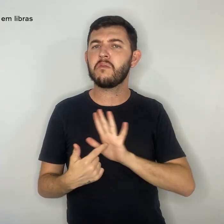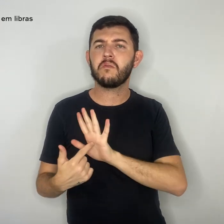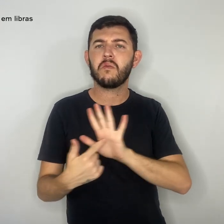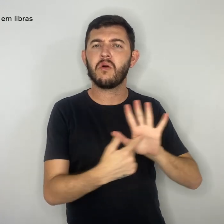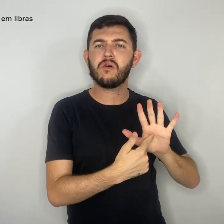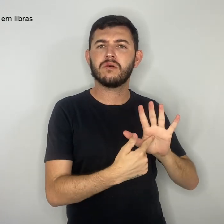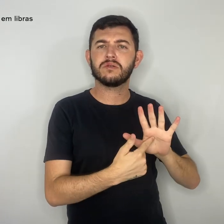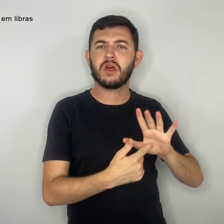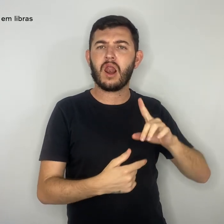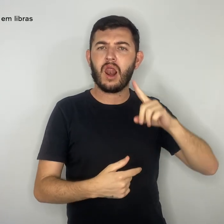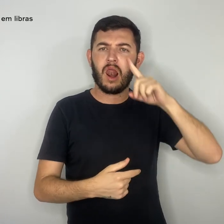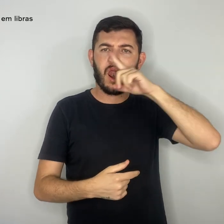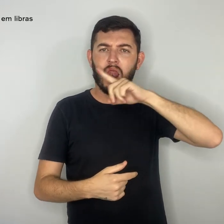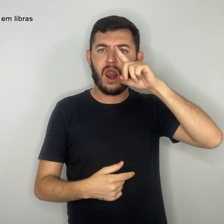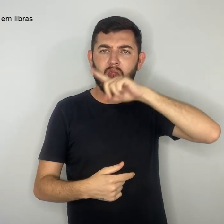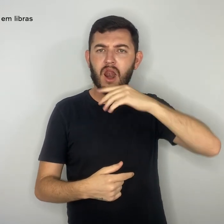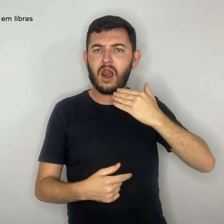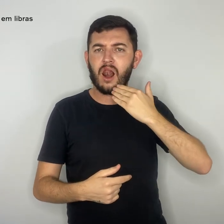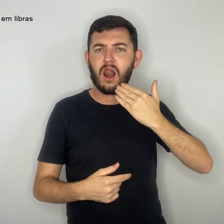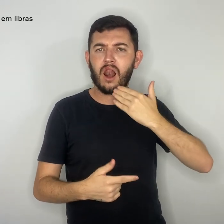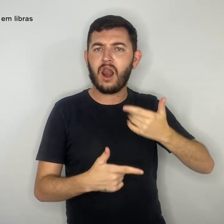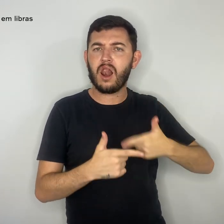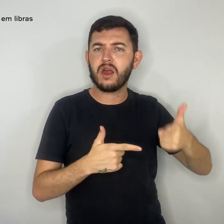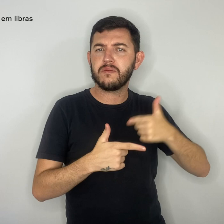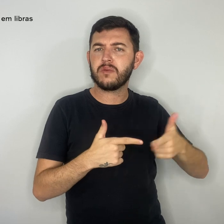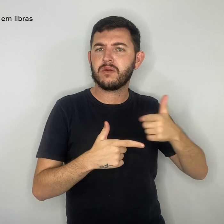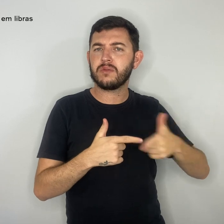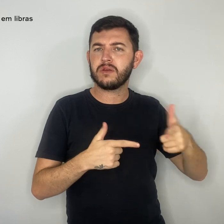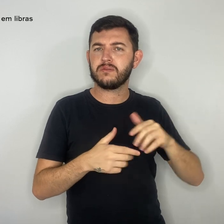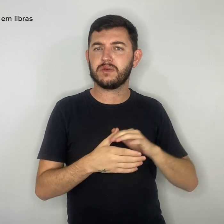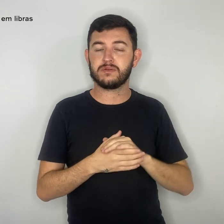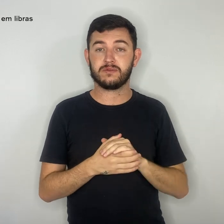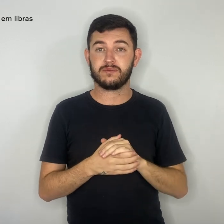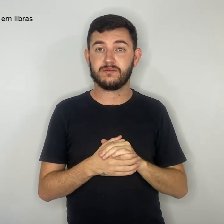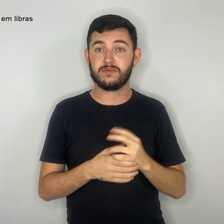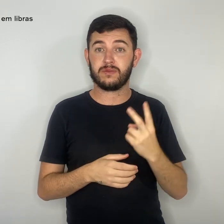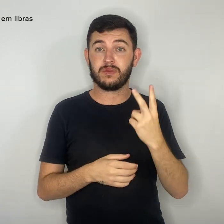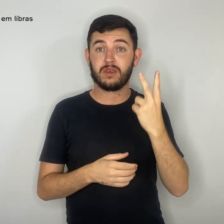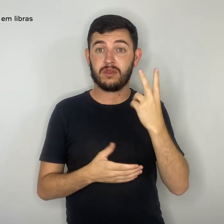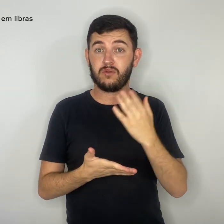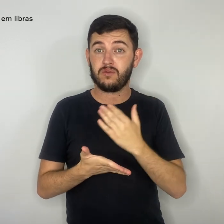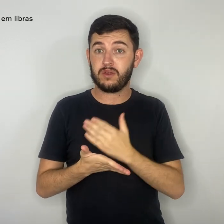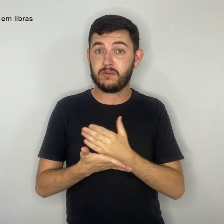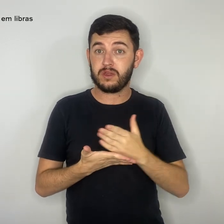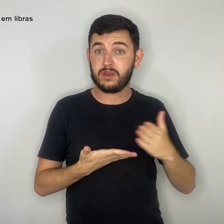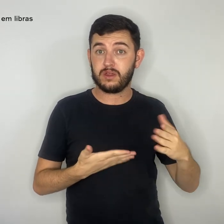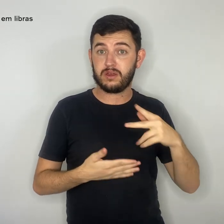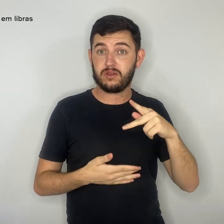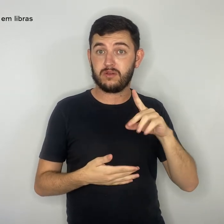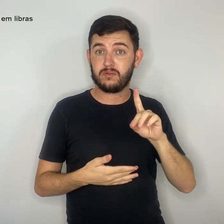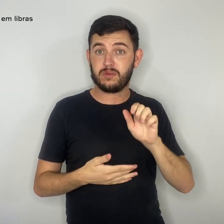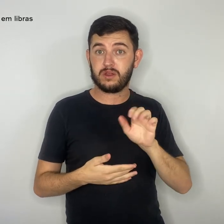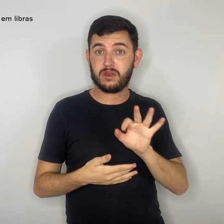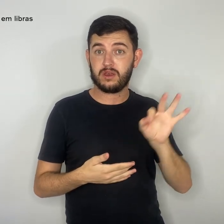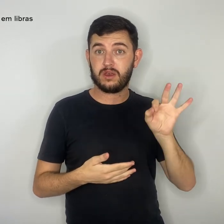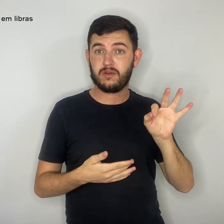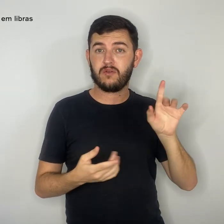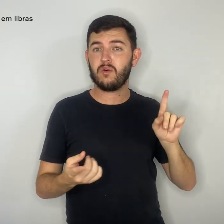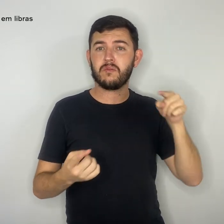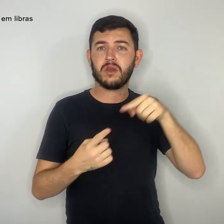tipo de problemas. A segunda parcela do PDAF destinada à compra de materiais